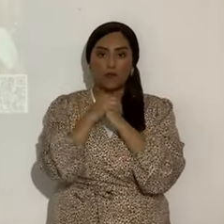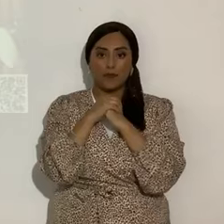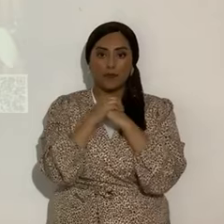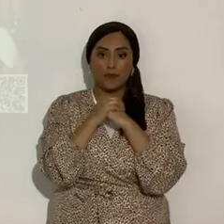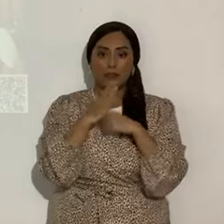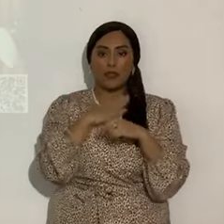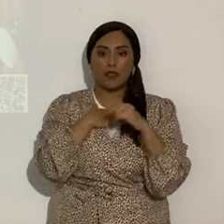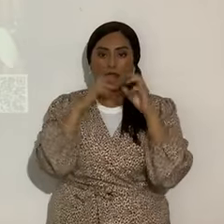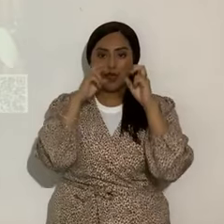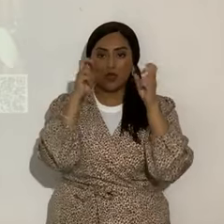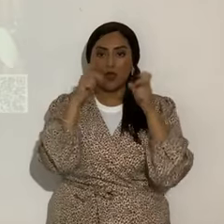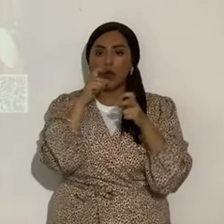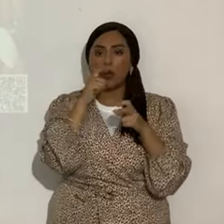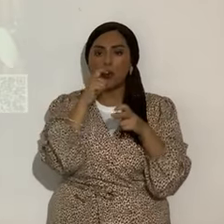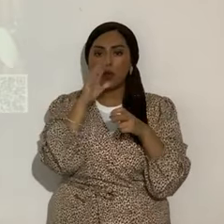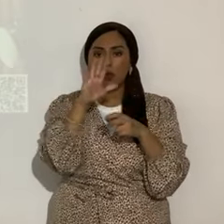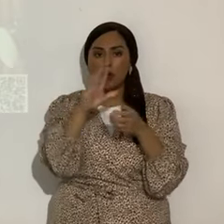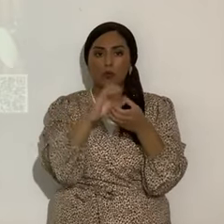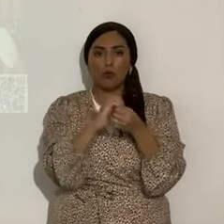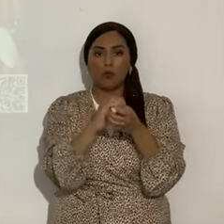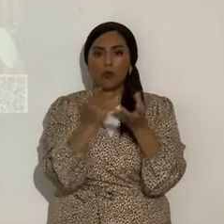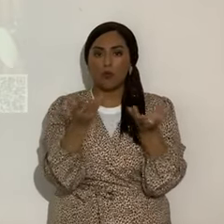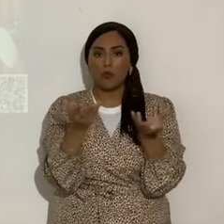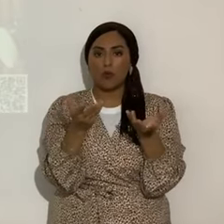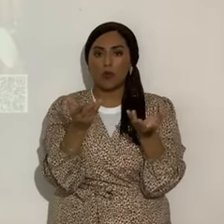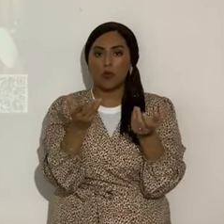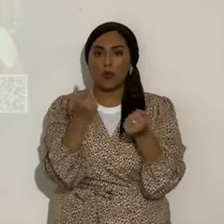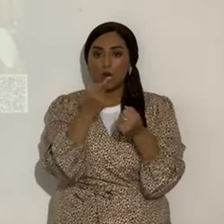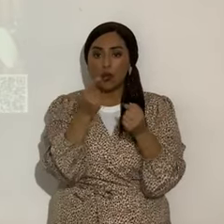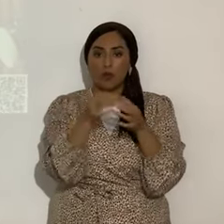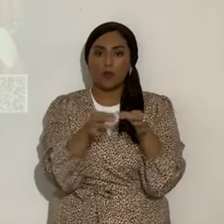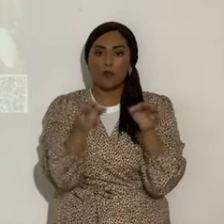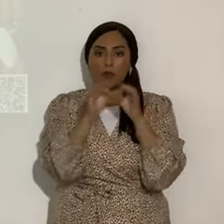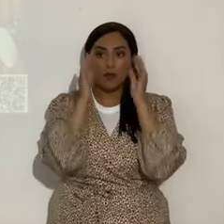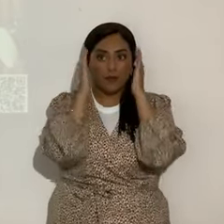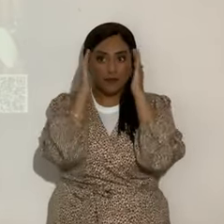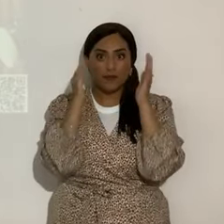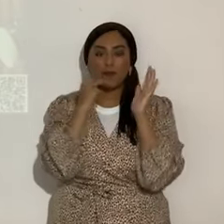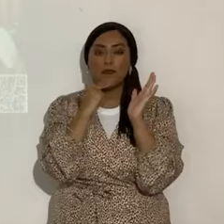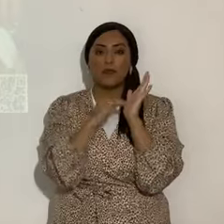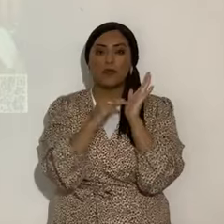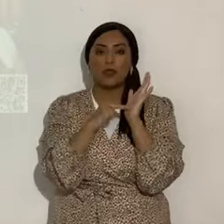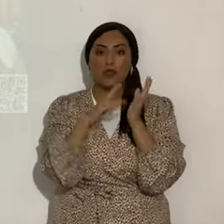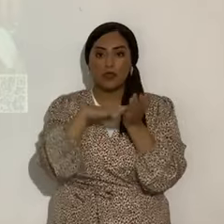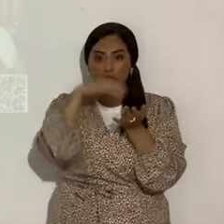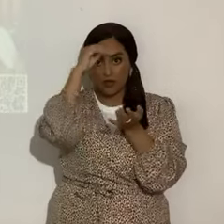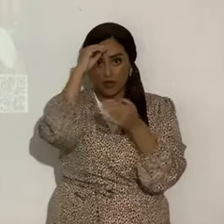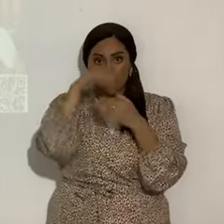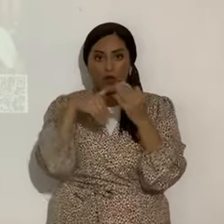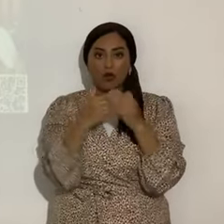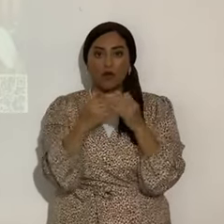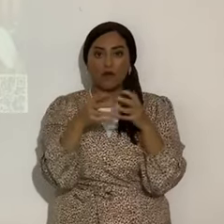titulé, ¿A quién perteneces? Para que estén ustedes muy atentos. Suscríbete al canal para ver todos esos temas. Es muy interesante.